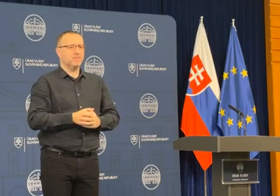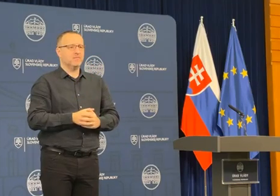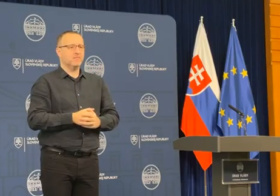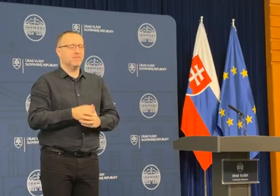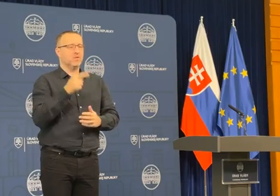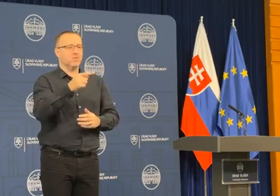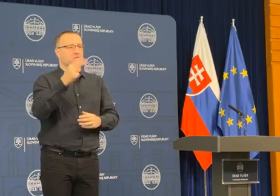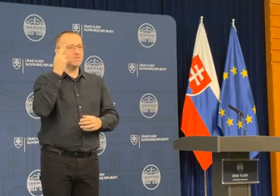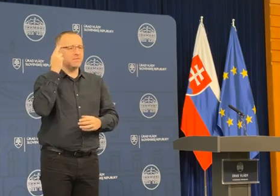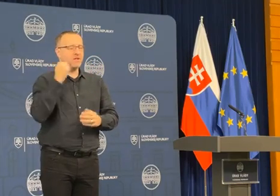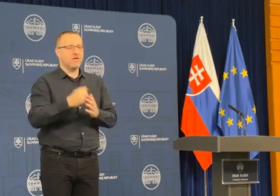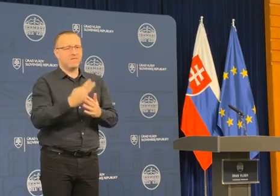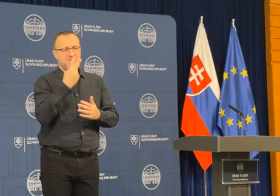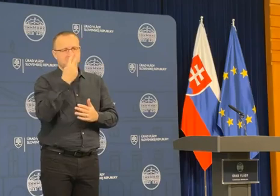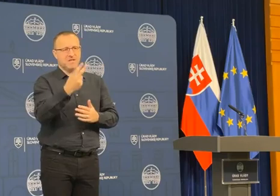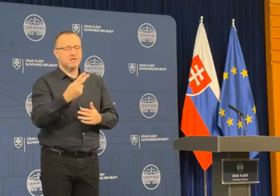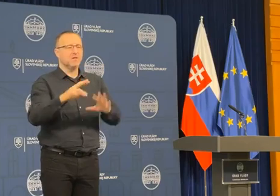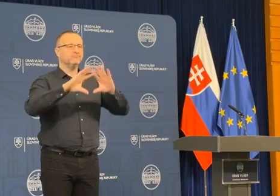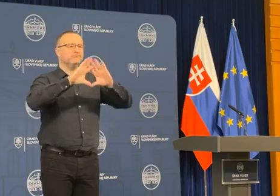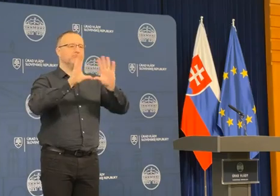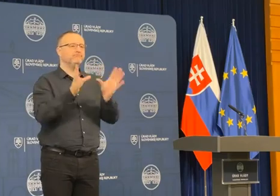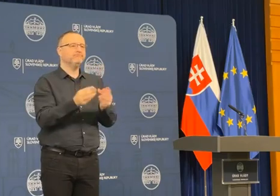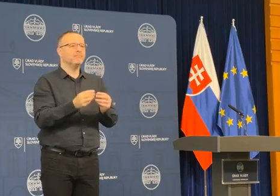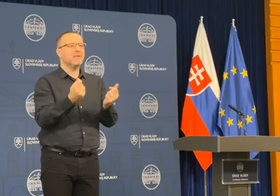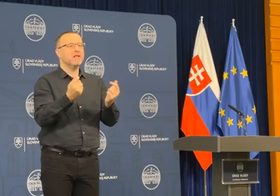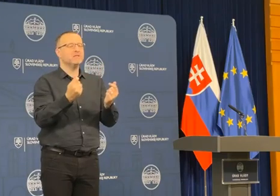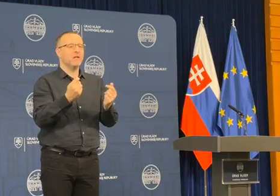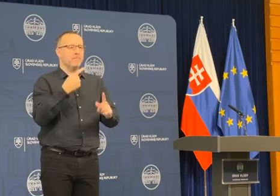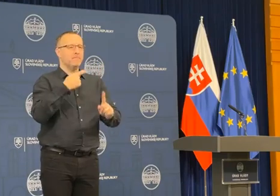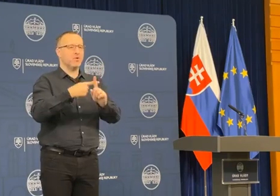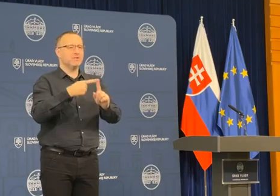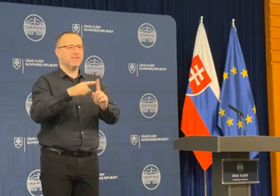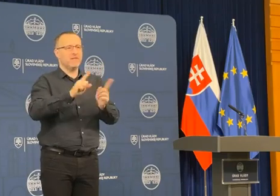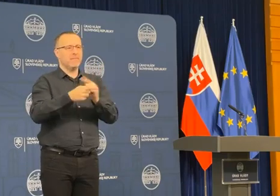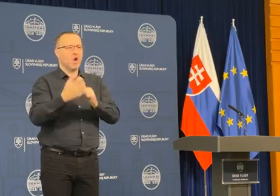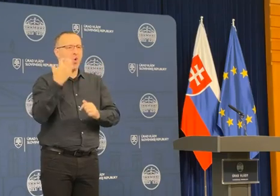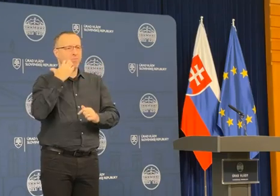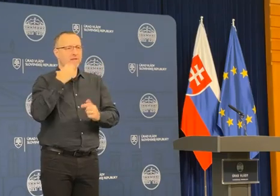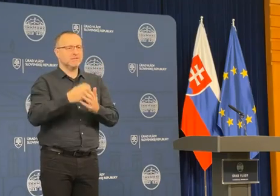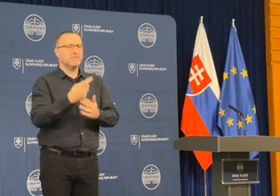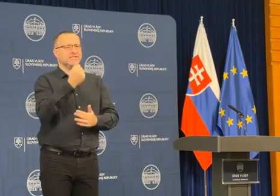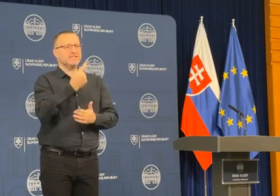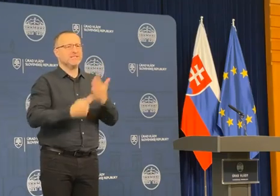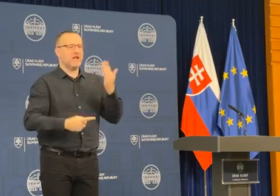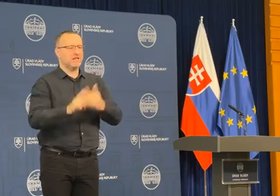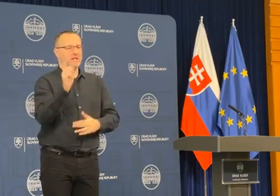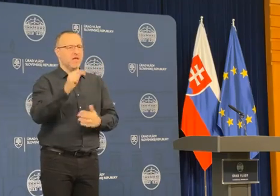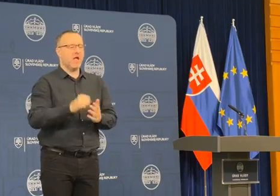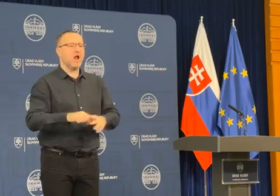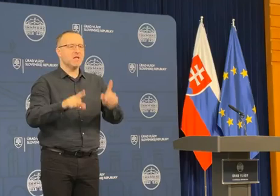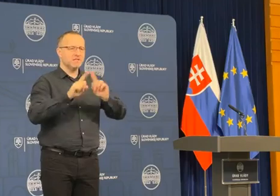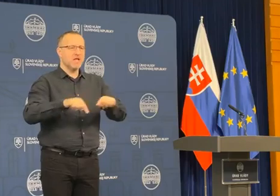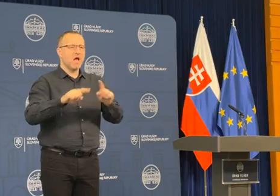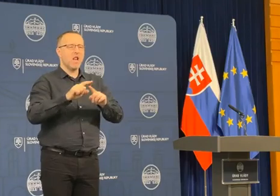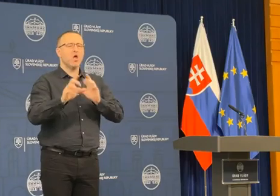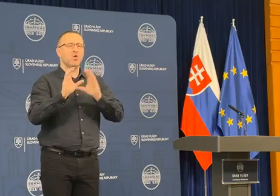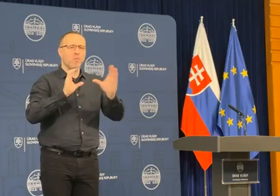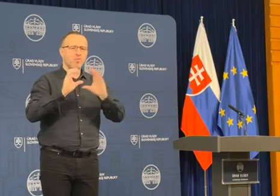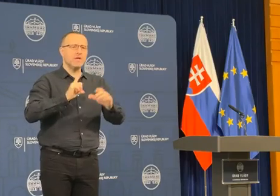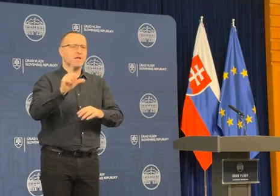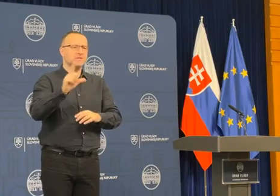tým pádom vlastne vidíte, že tá bilancia je pozitívna. Pre obce samozrejme nadalej ostávame v intenzívnej komunikácii,